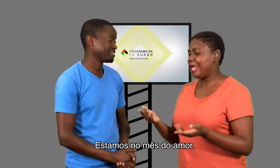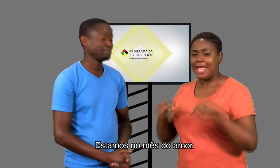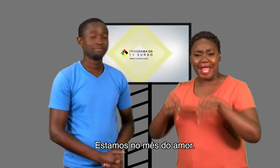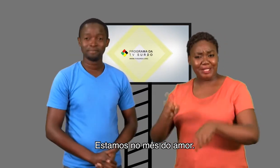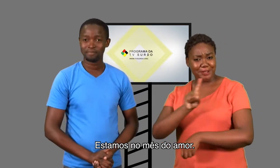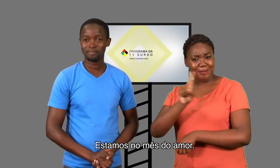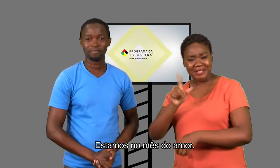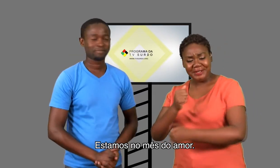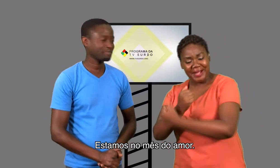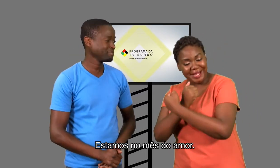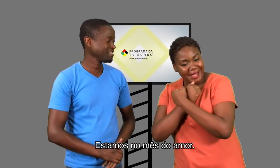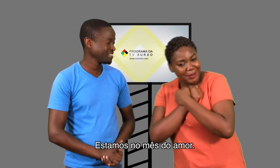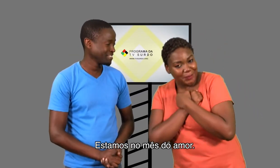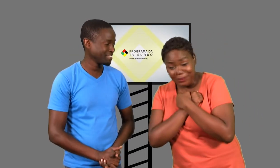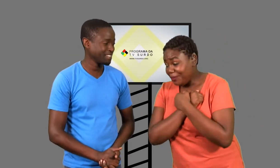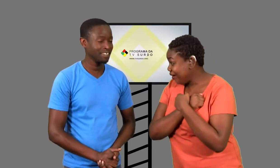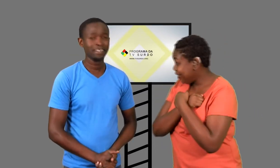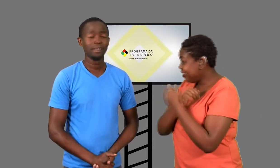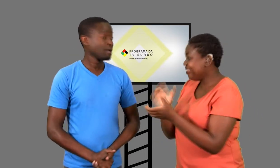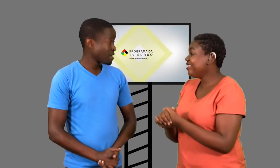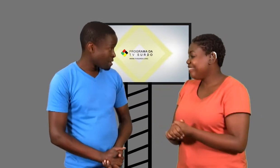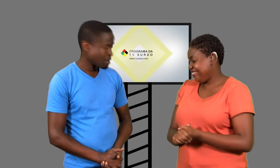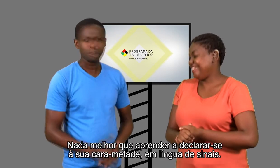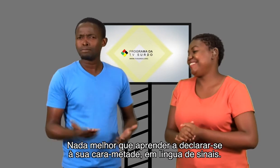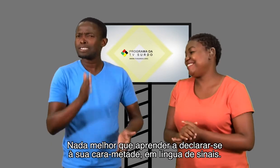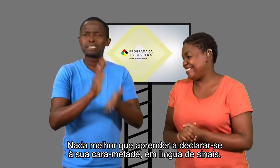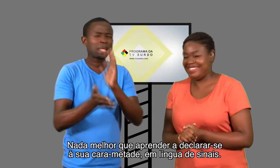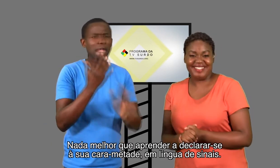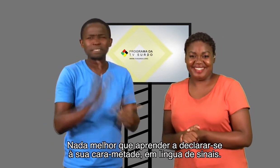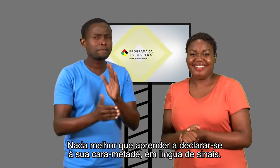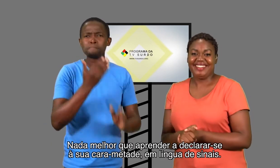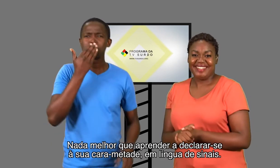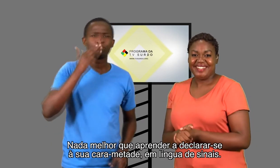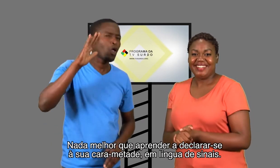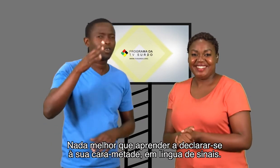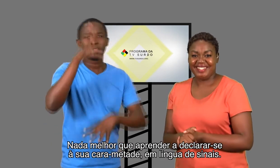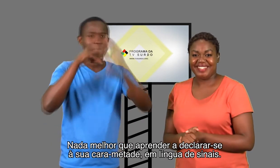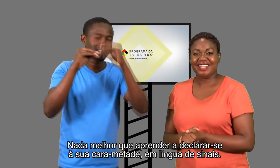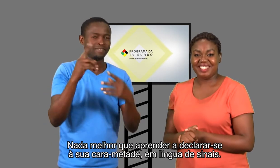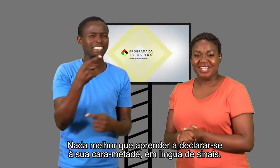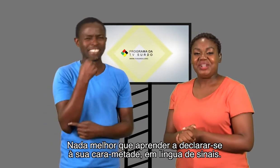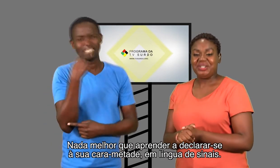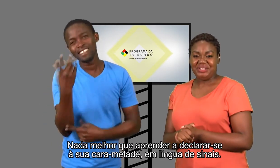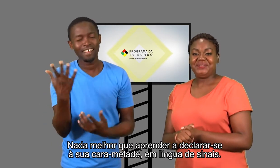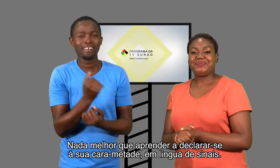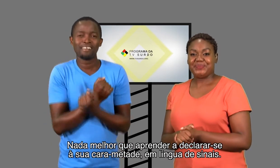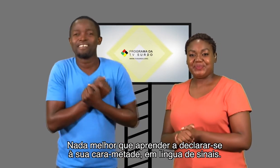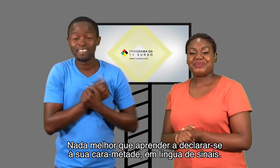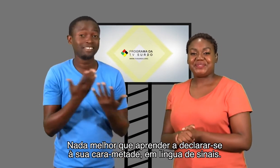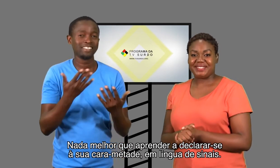Estamos no mês do amor. Nada melhor que aprender a declarar-se a sua cara à metade em língua de